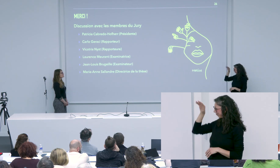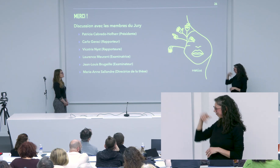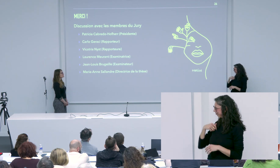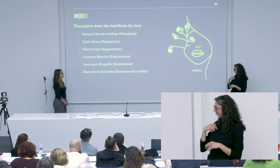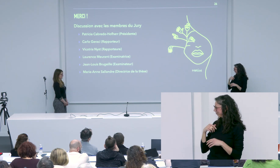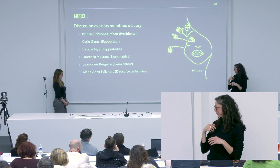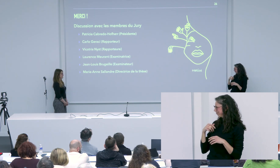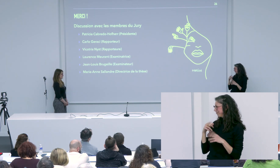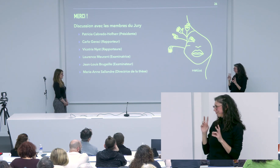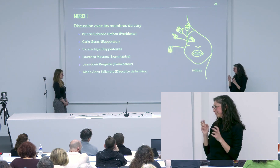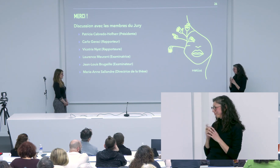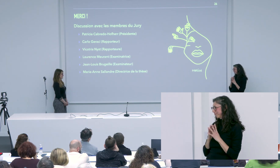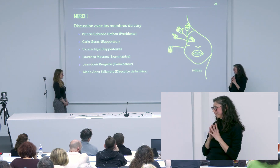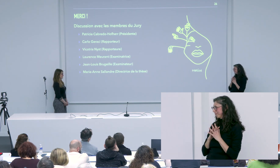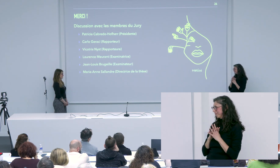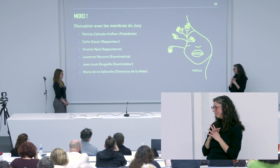emparé du sujet.